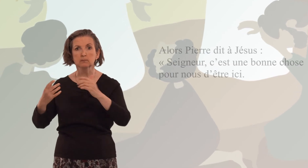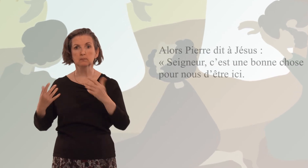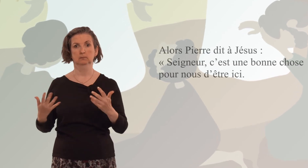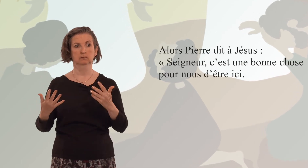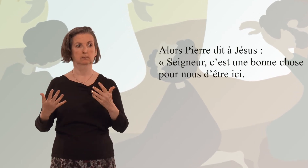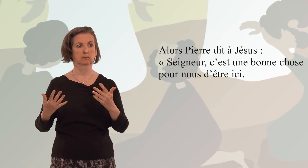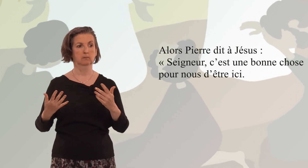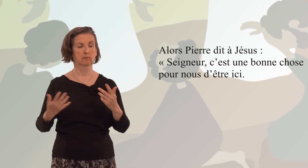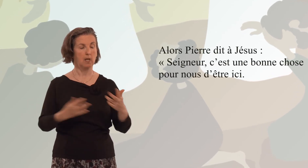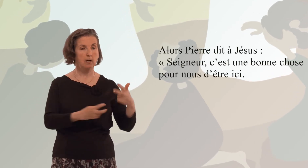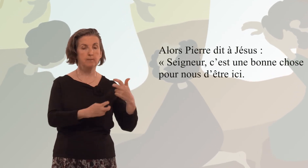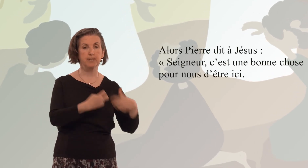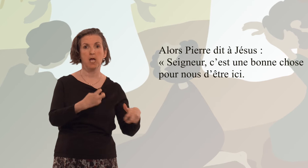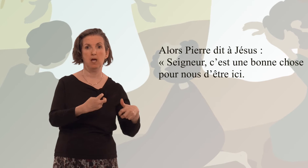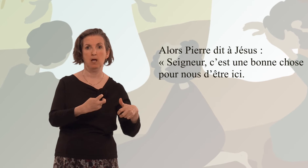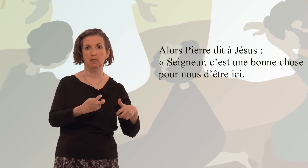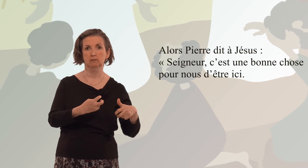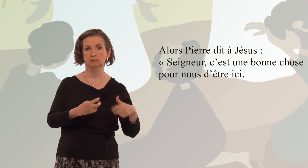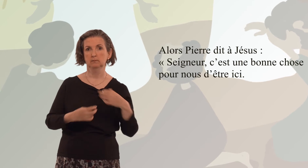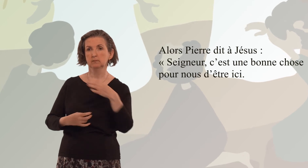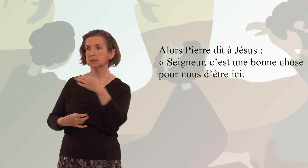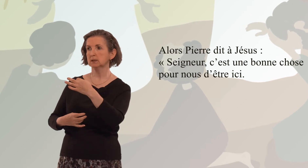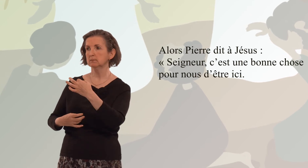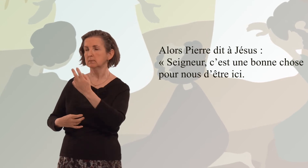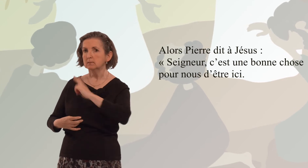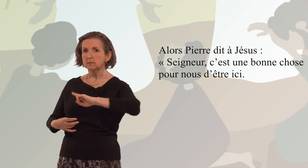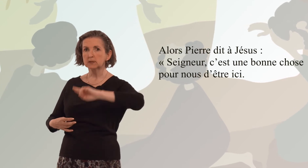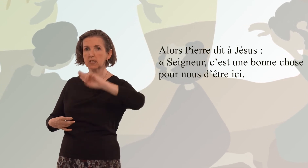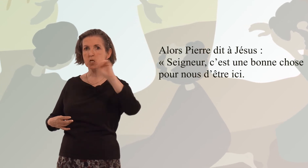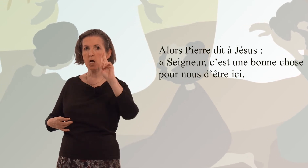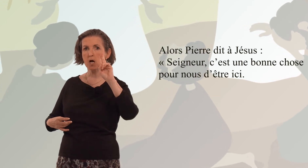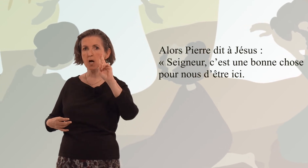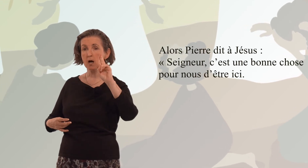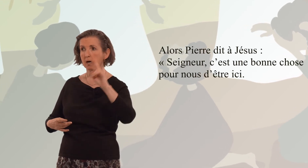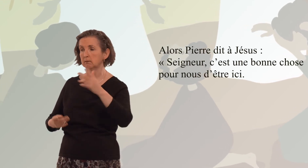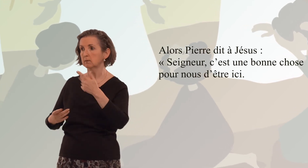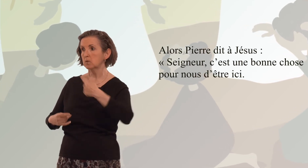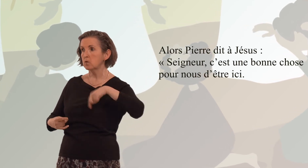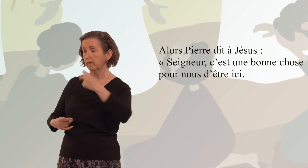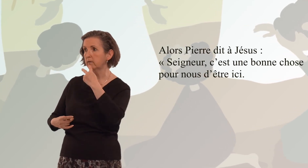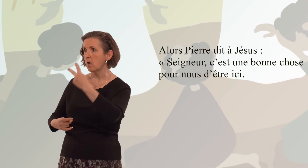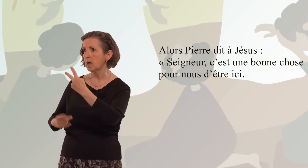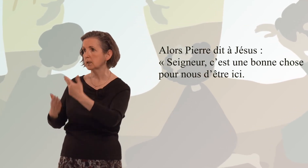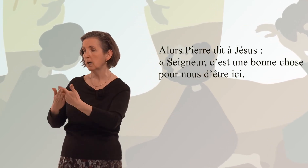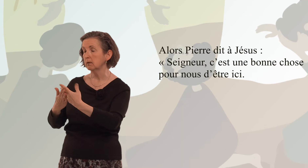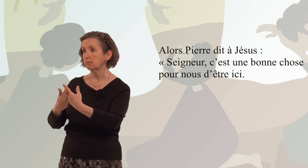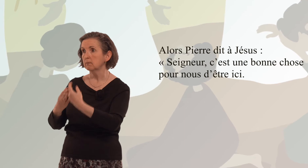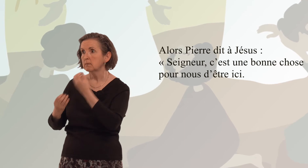Alors, Pierre dit à Jésus, Seigneur, c'est une bonne chose pour nous d'être